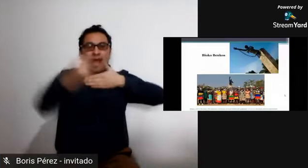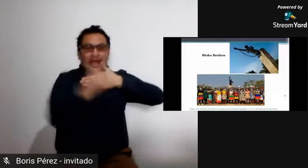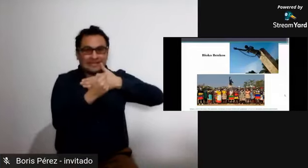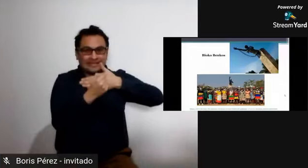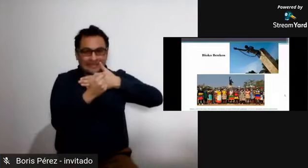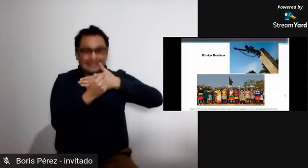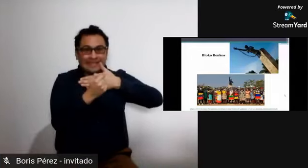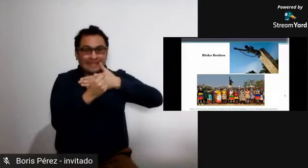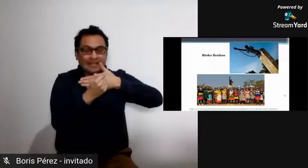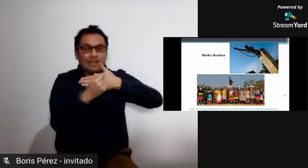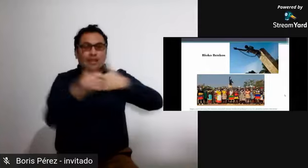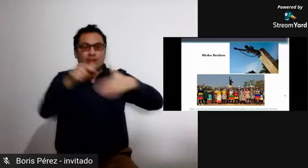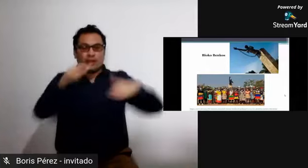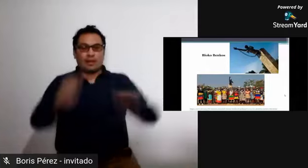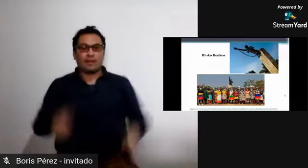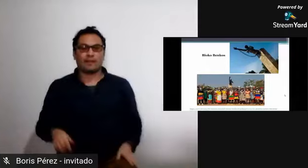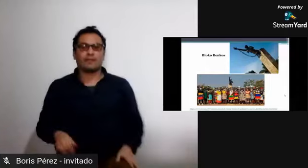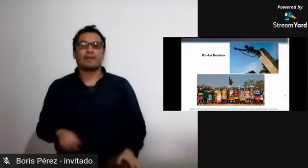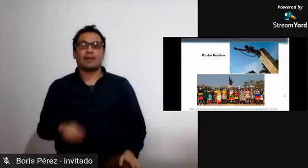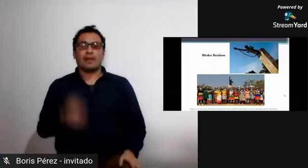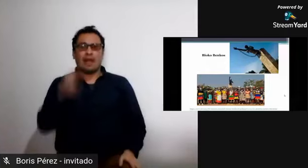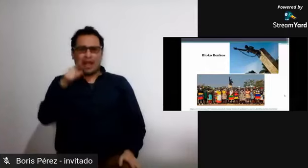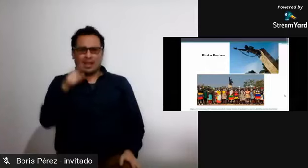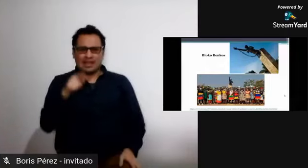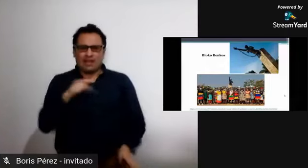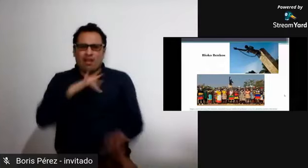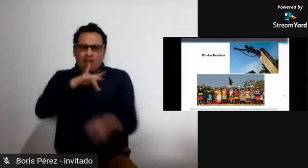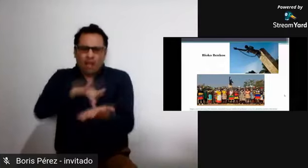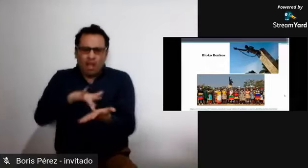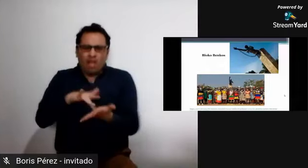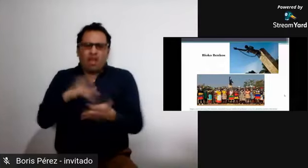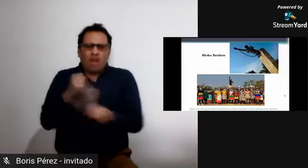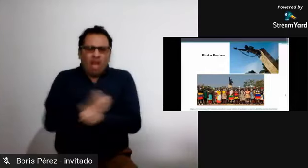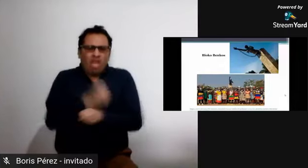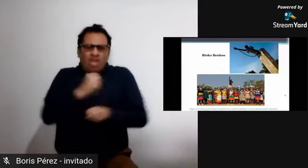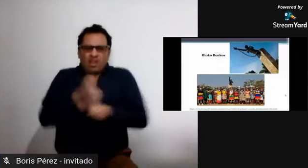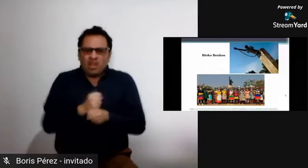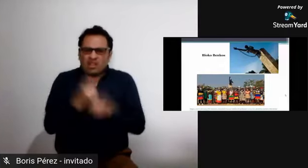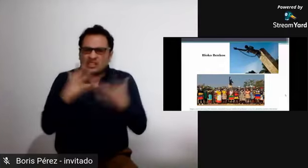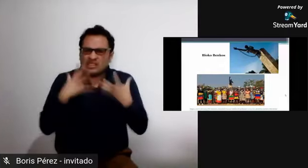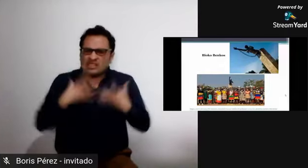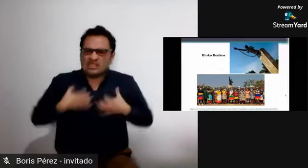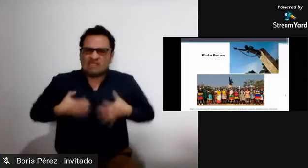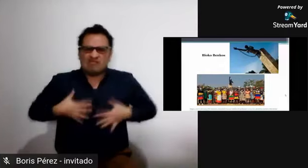aquí en Colombia, actual territorio colombiano.